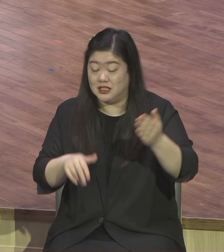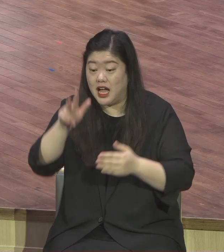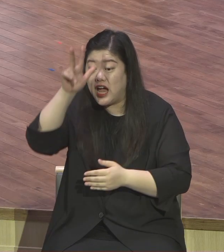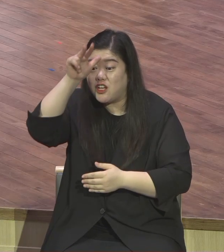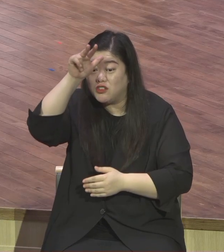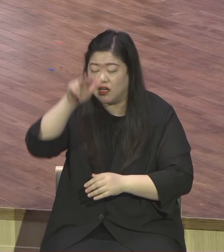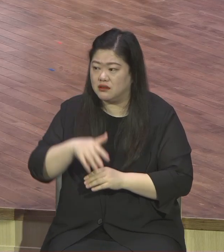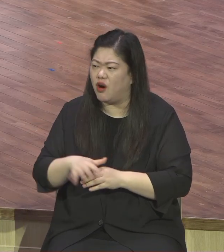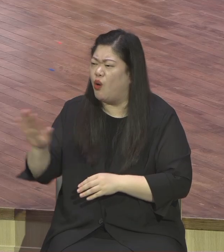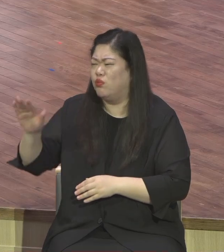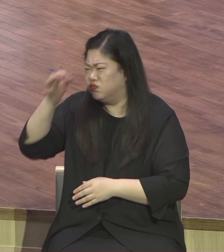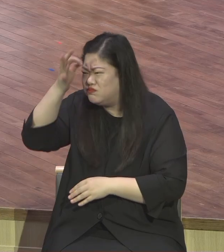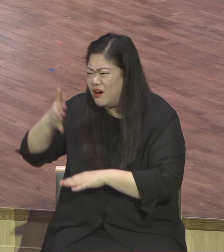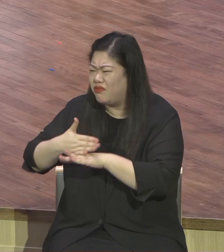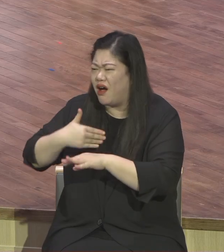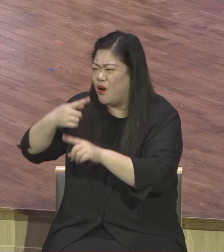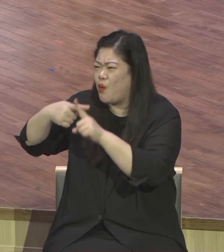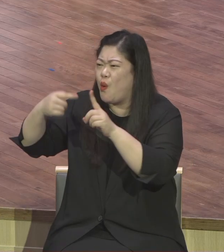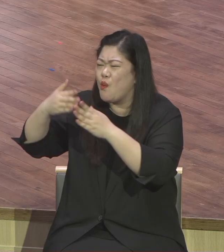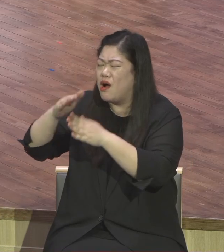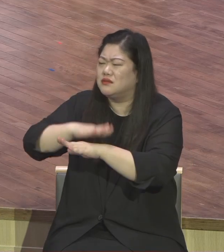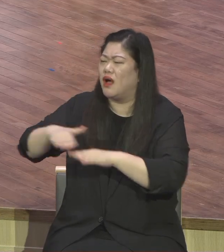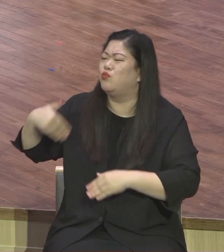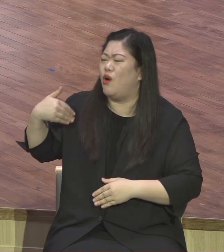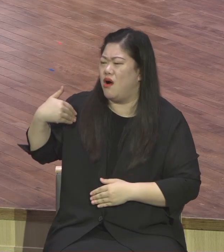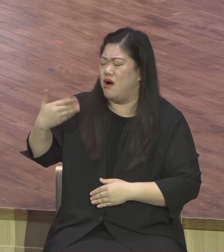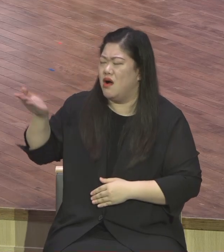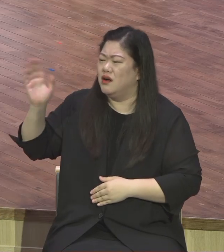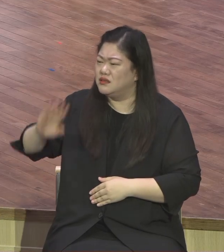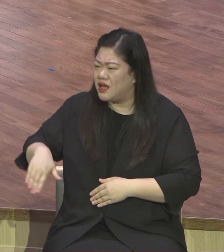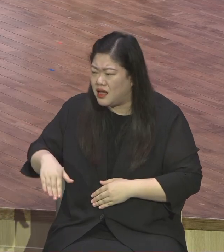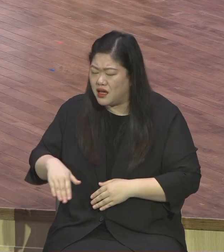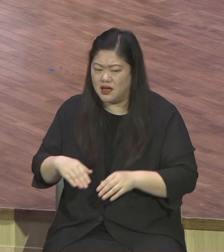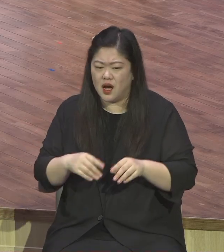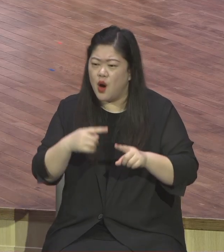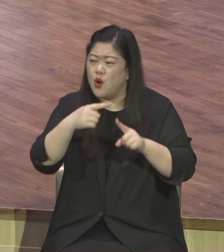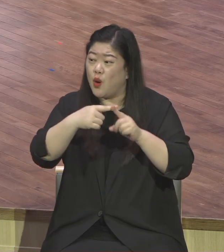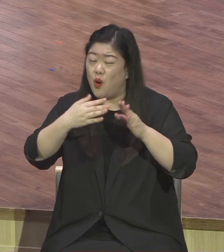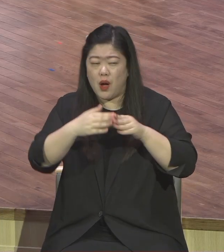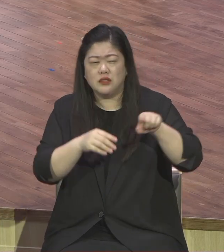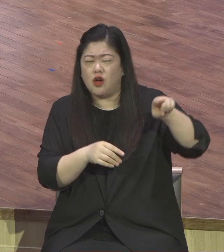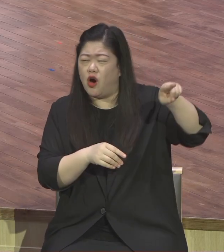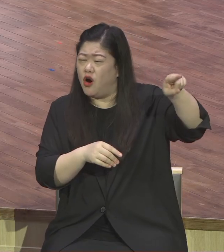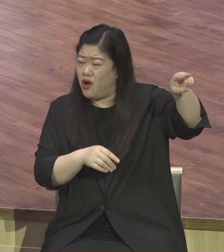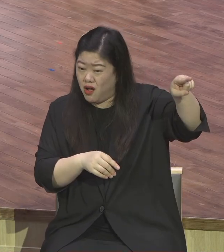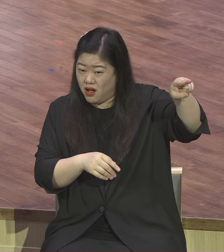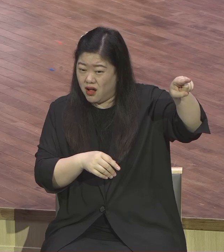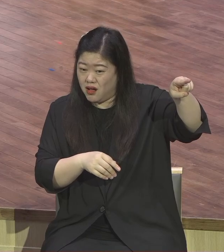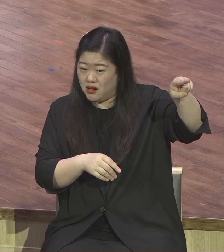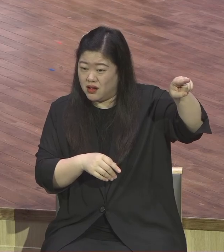교회 잘 모릅니다 그런데 저 교회를 보니까 저 교회 교인들은 굉장히